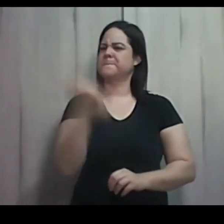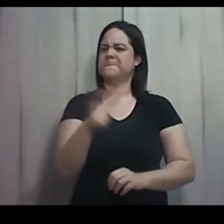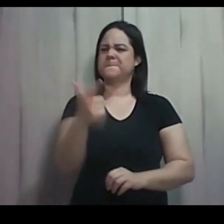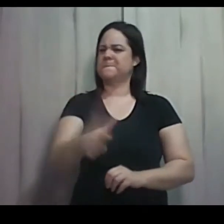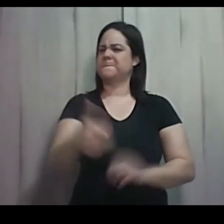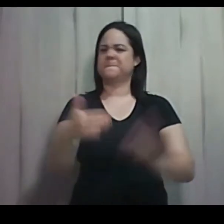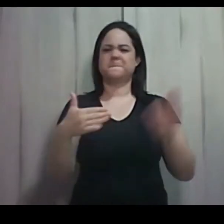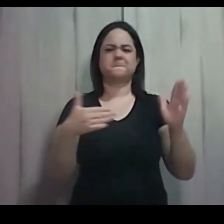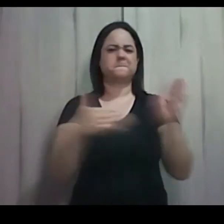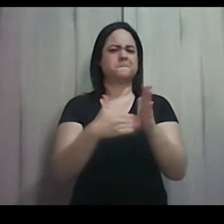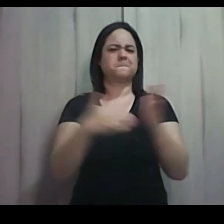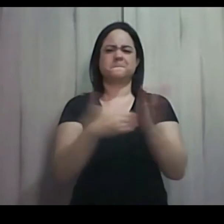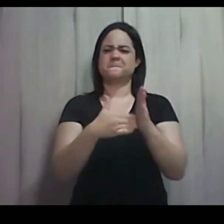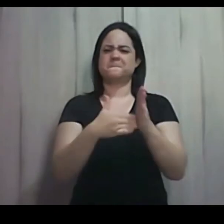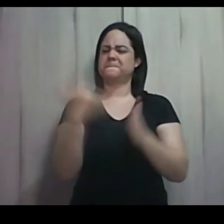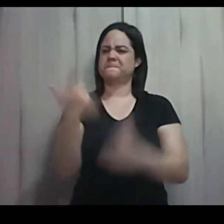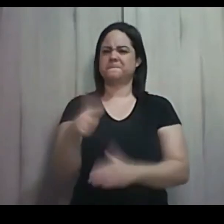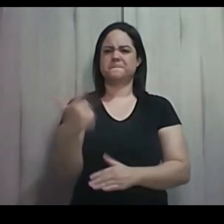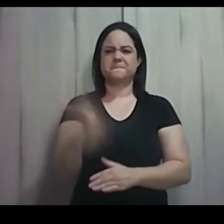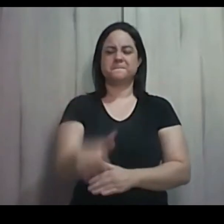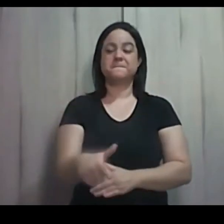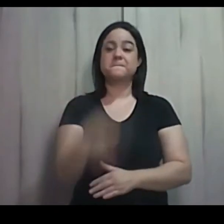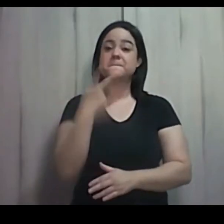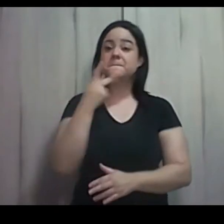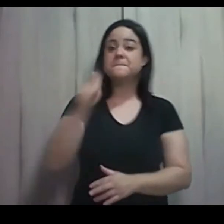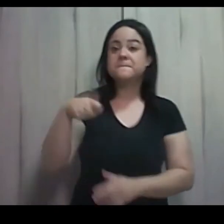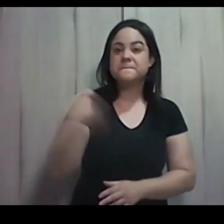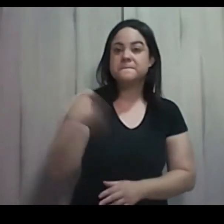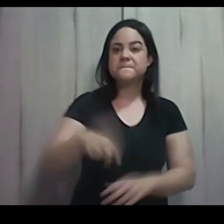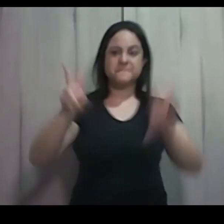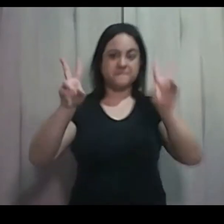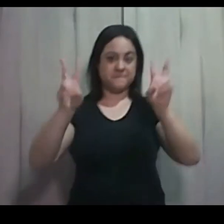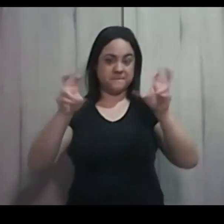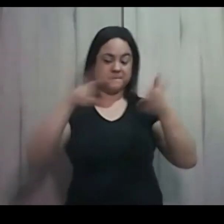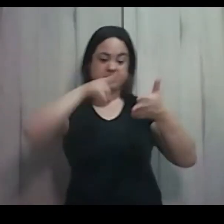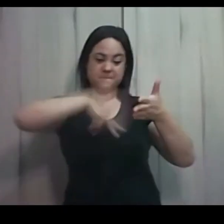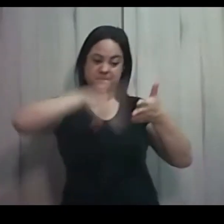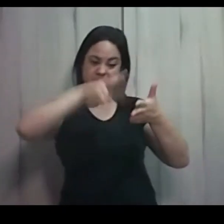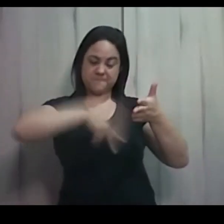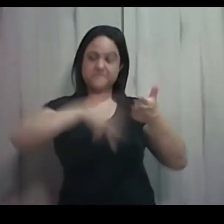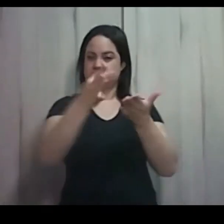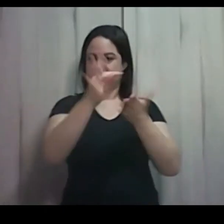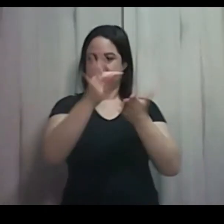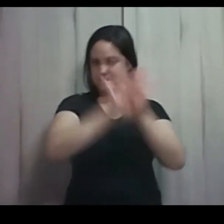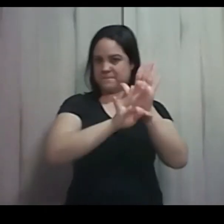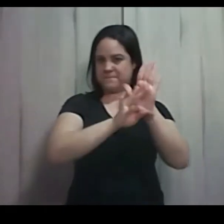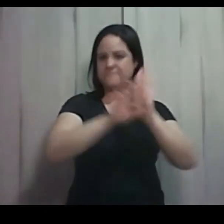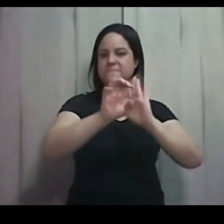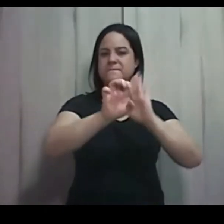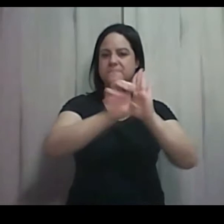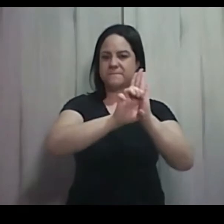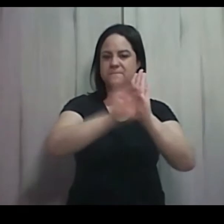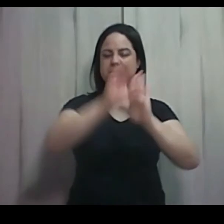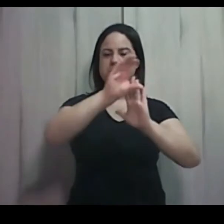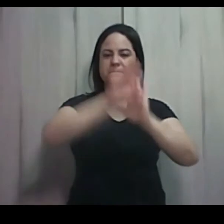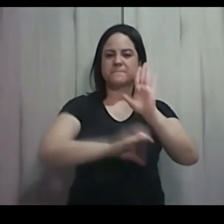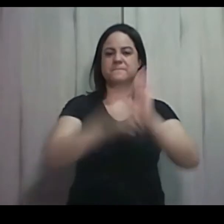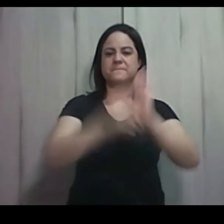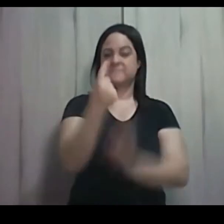não tem limite. E para falar desse tema, eu quero ler com você o texto de Êxodo, capítulo 1, a partir do